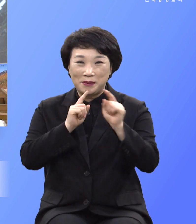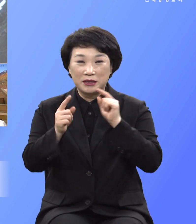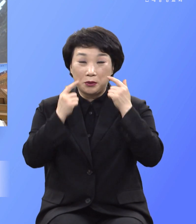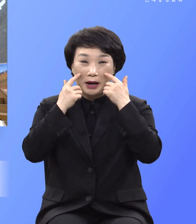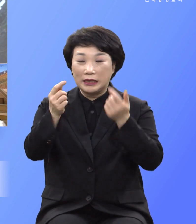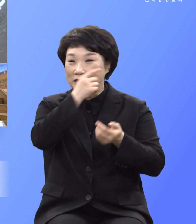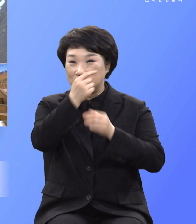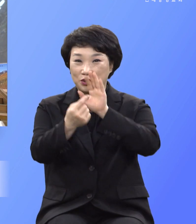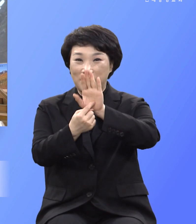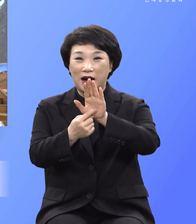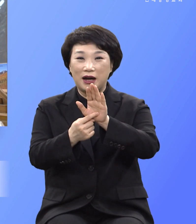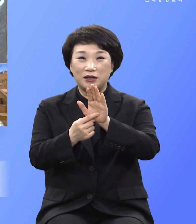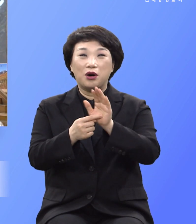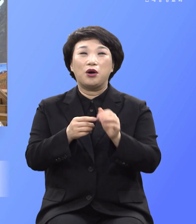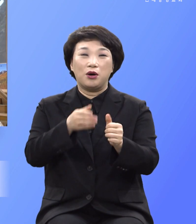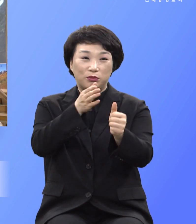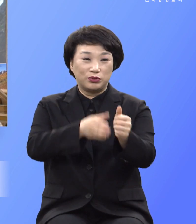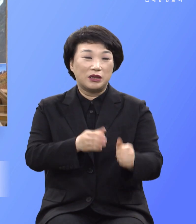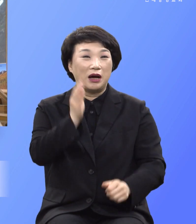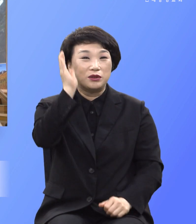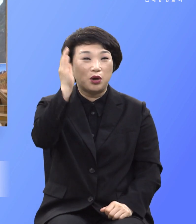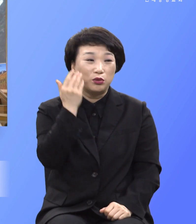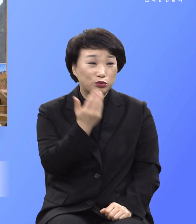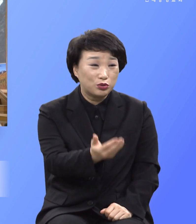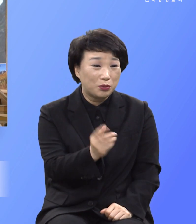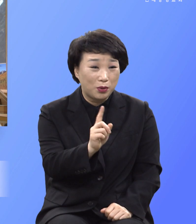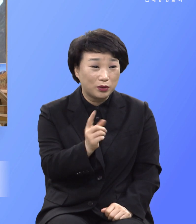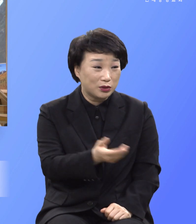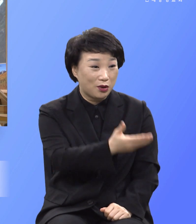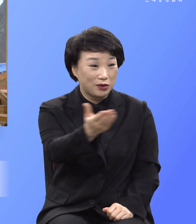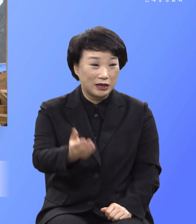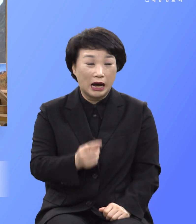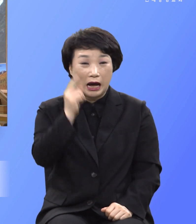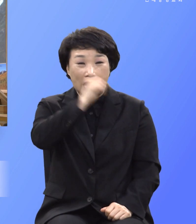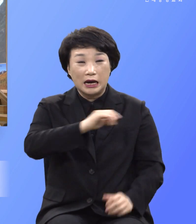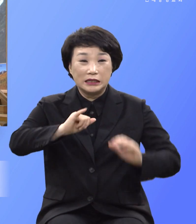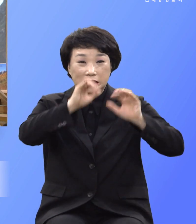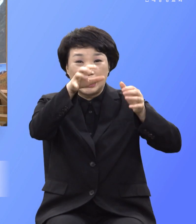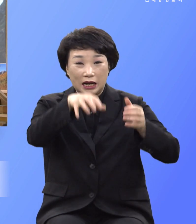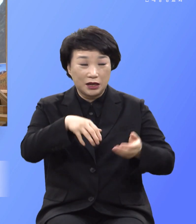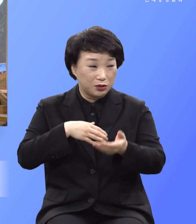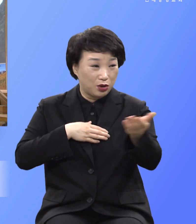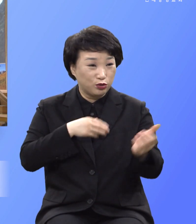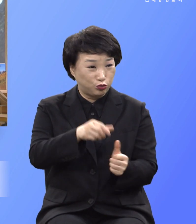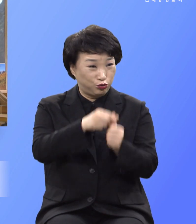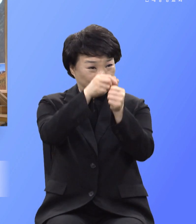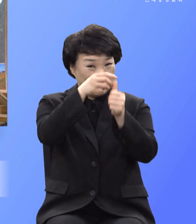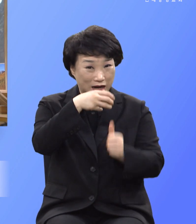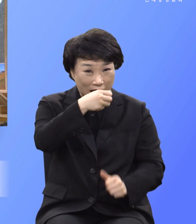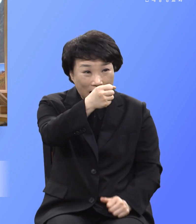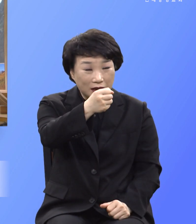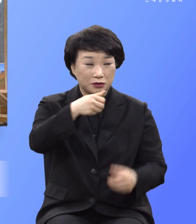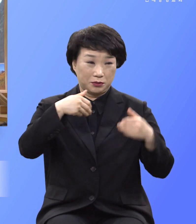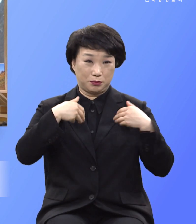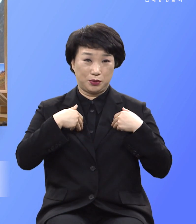확증하며 구원하여 가로돼 너희가 이 폐역한 세대에서 구원을 받으라 하니